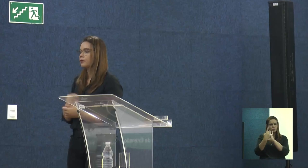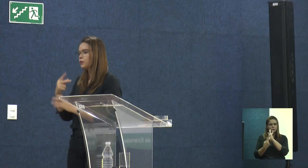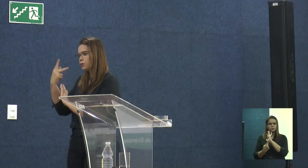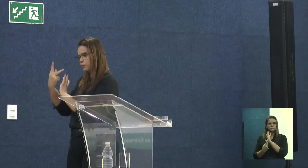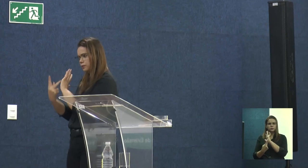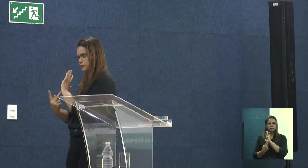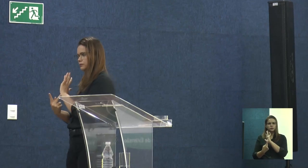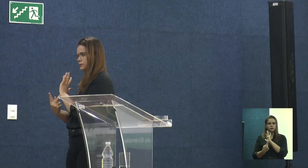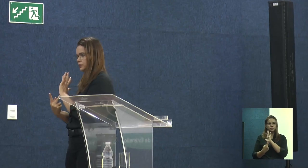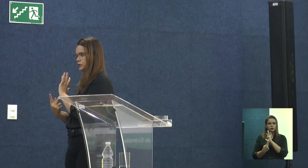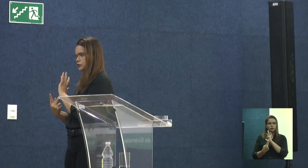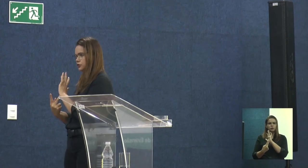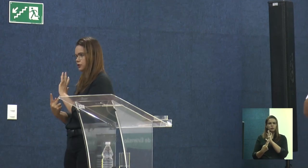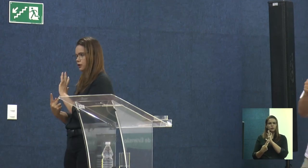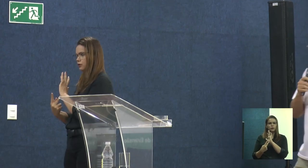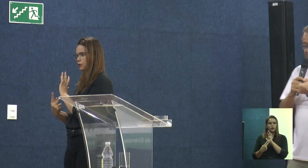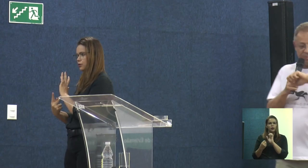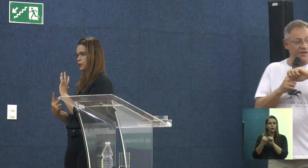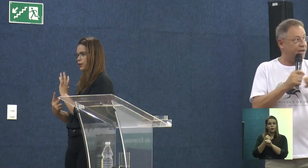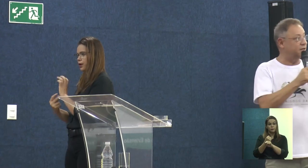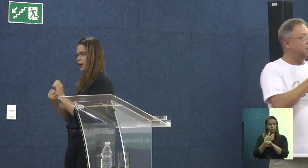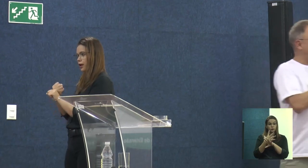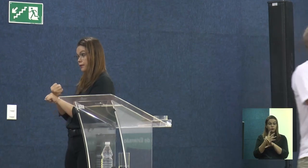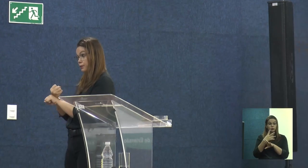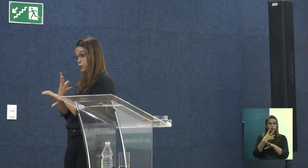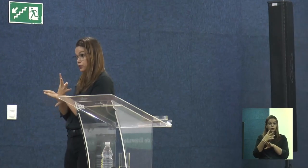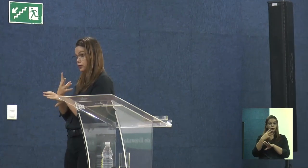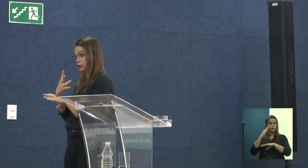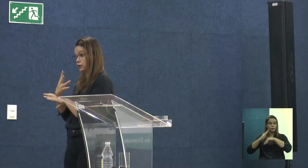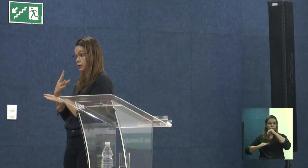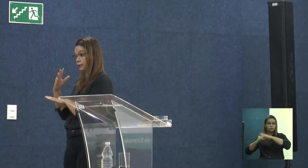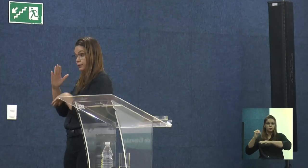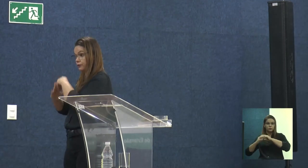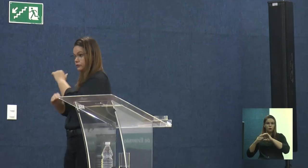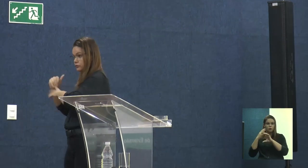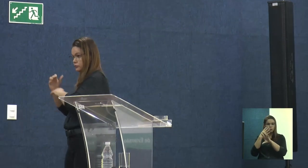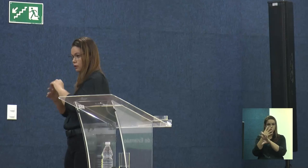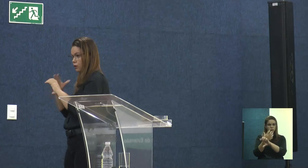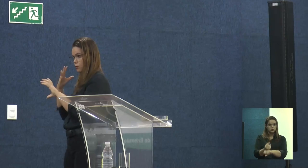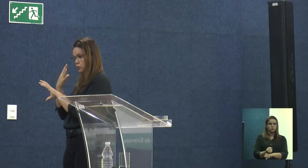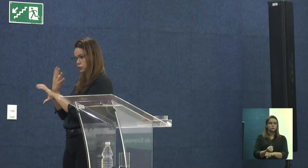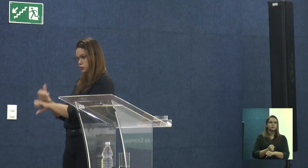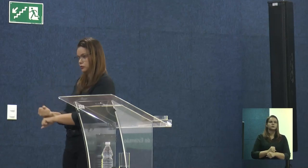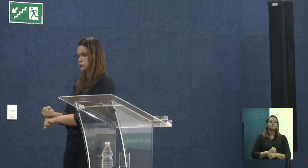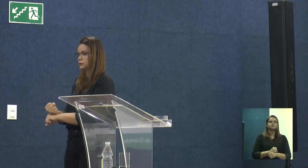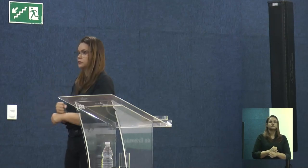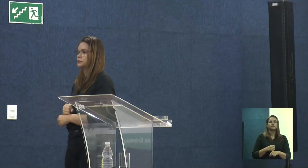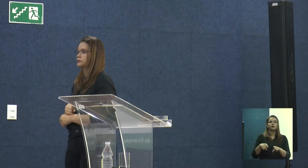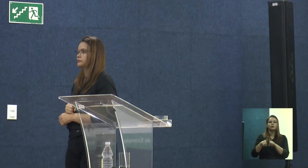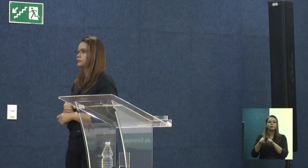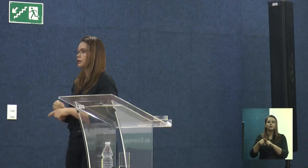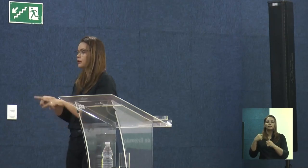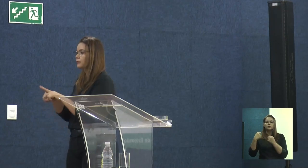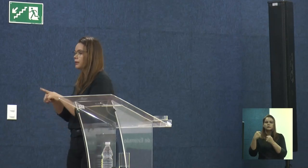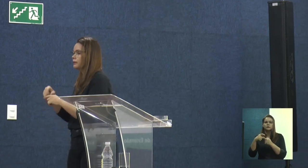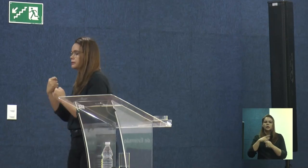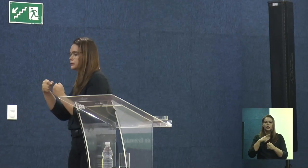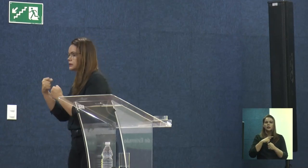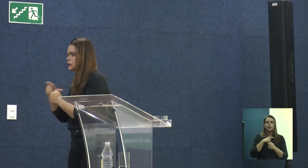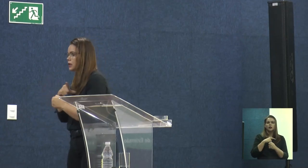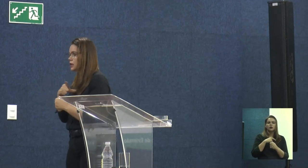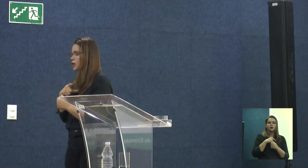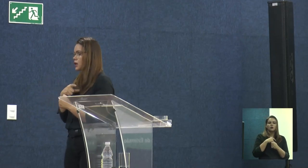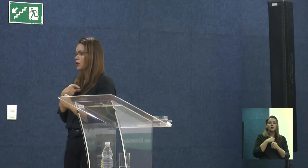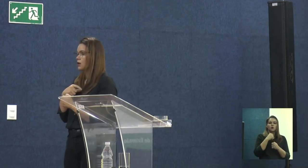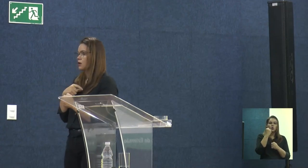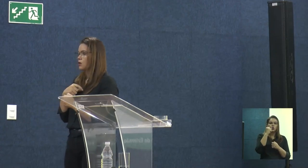lembra que é multiprofissional e multidisciplinar. A composição, a proposição, é que a gente tivesse oito eixos de atuação,